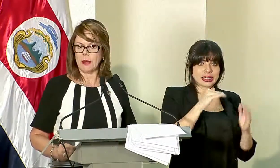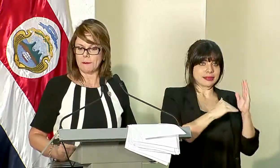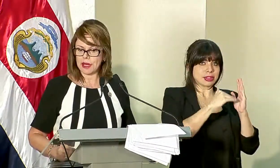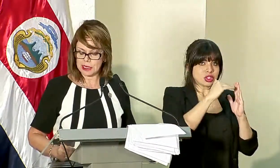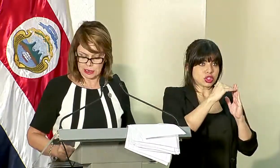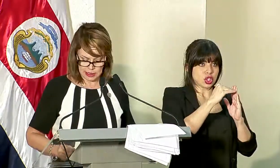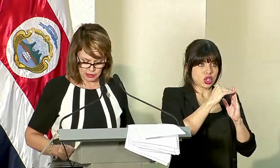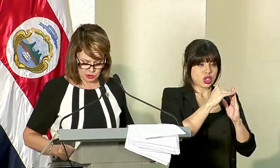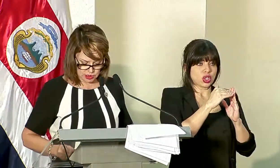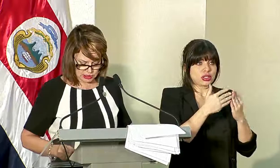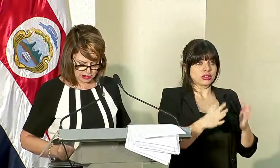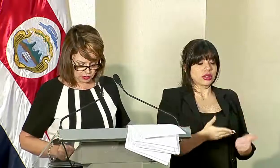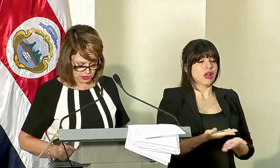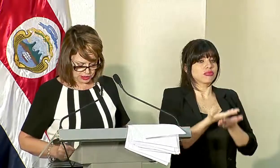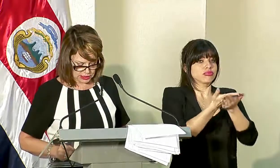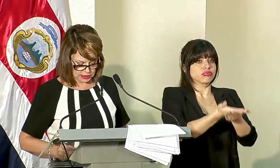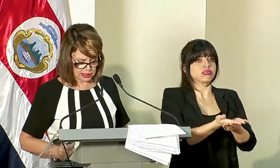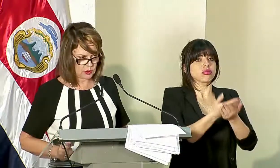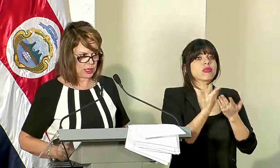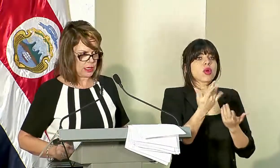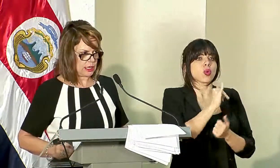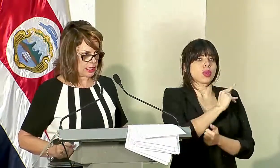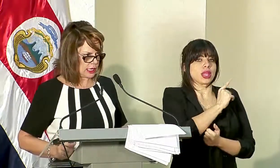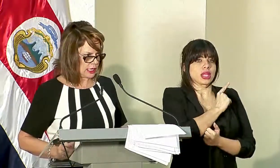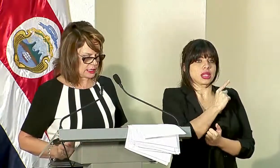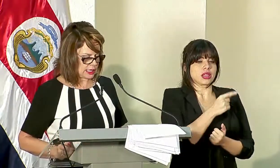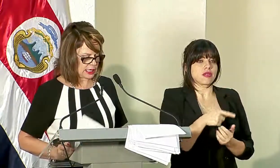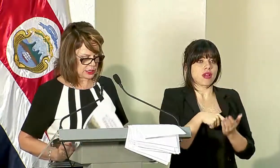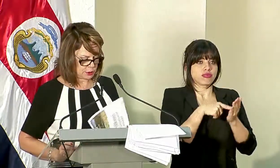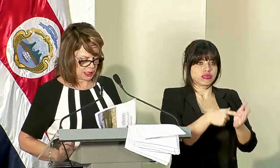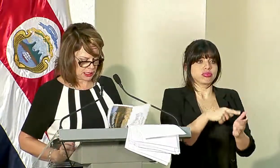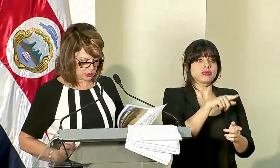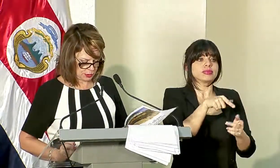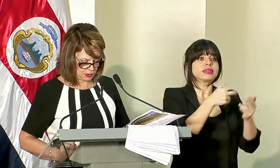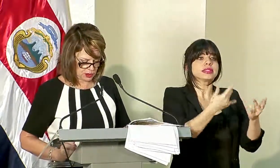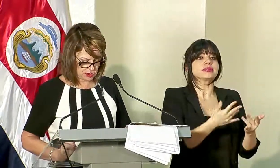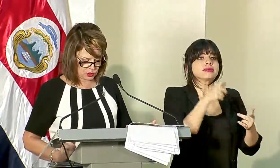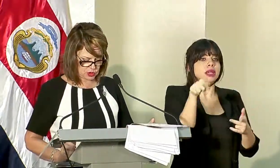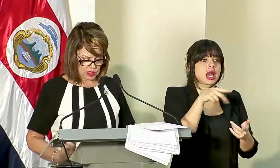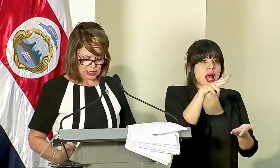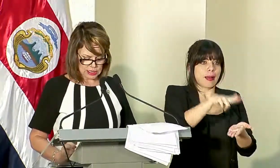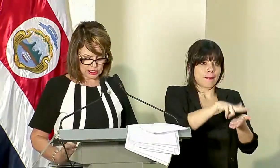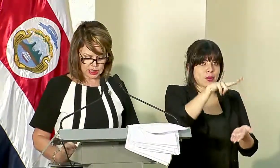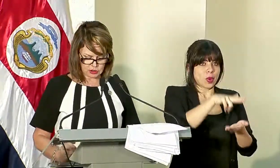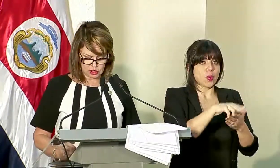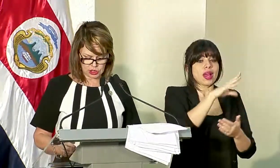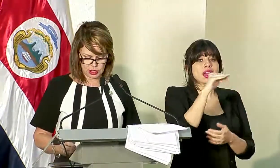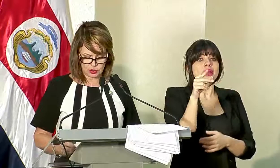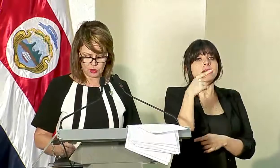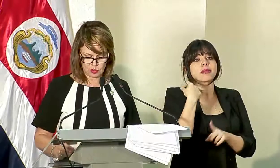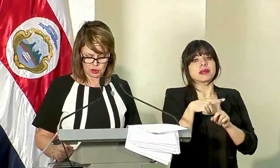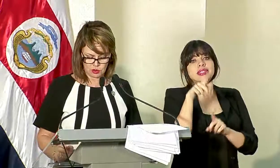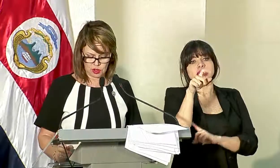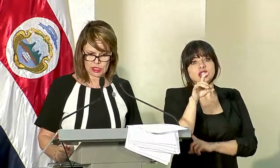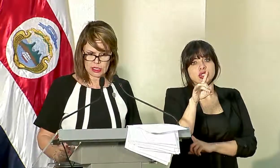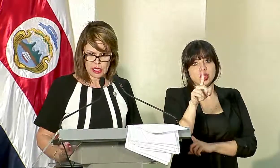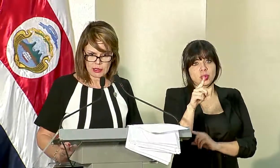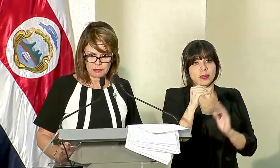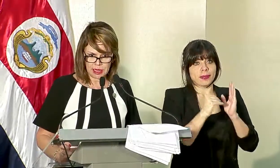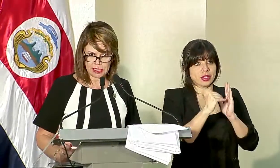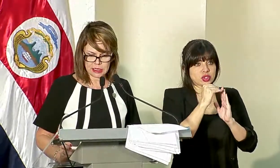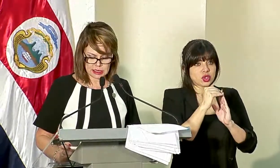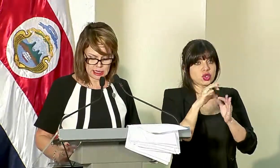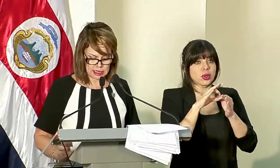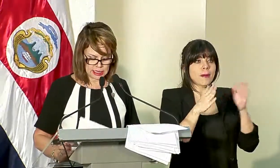millones presentados ante la Junta Directiva que están a la espera de su aprobación y 181 millones